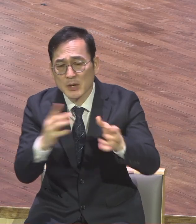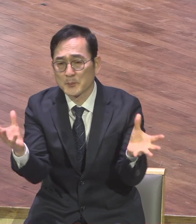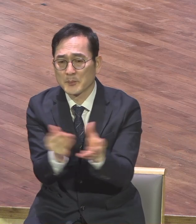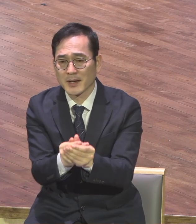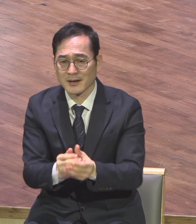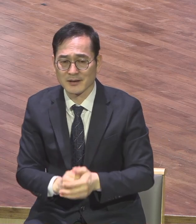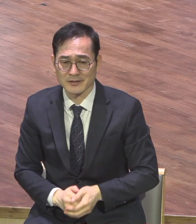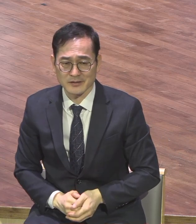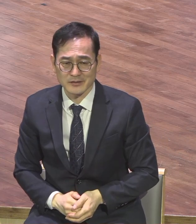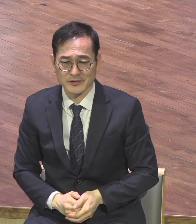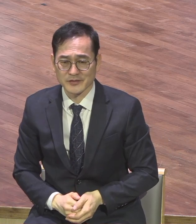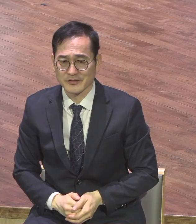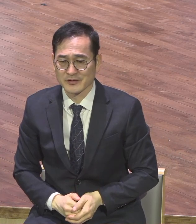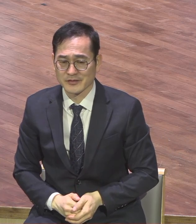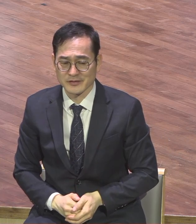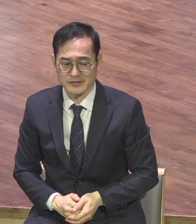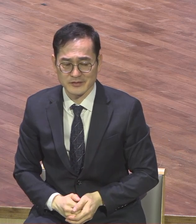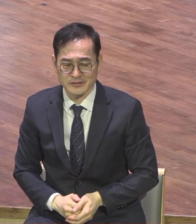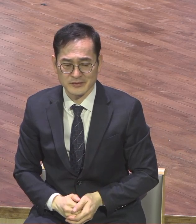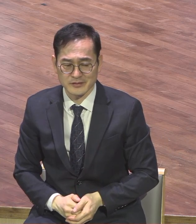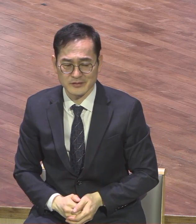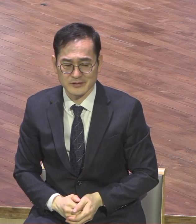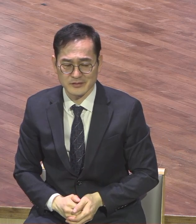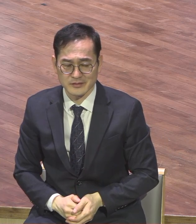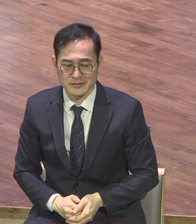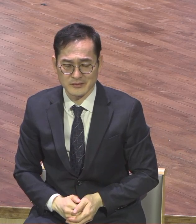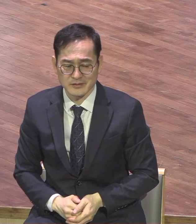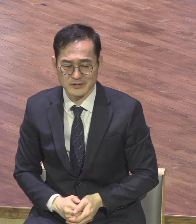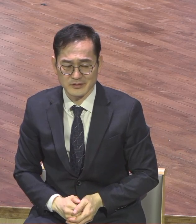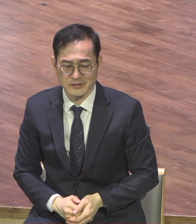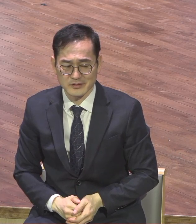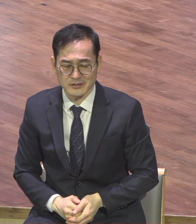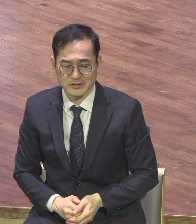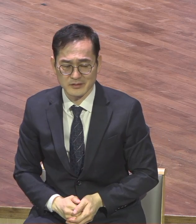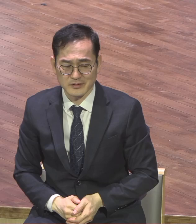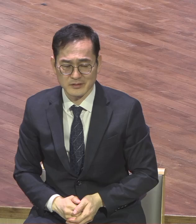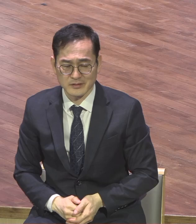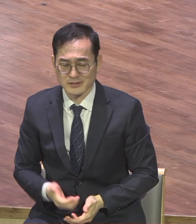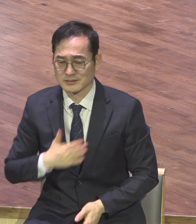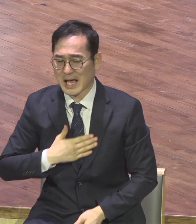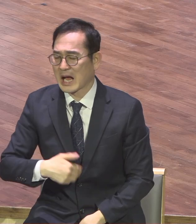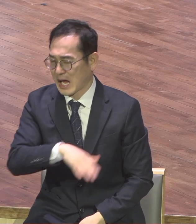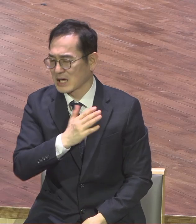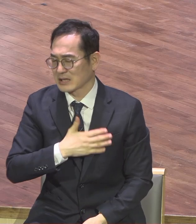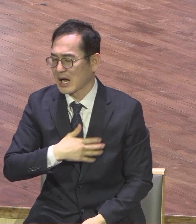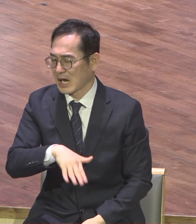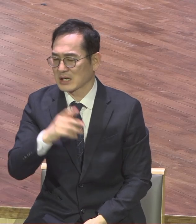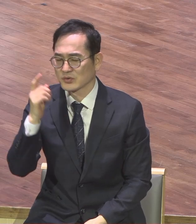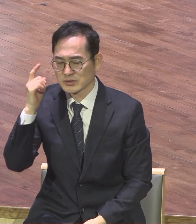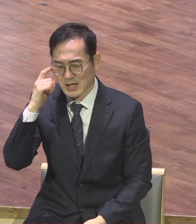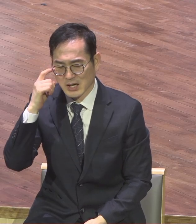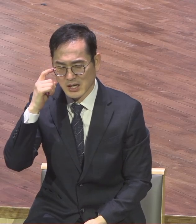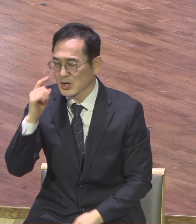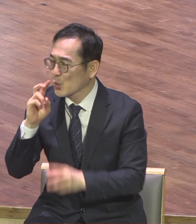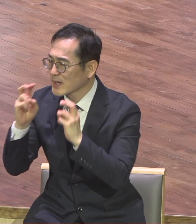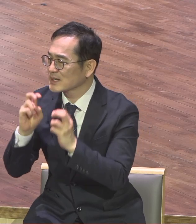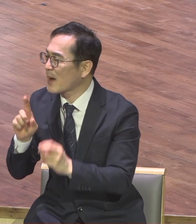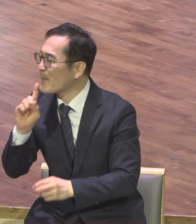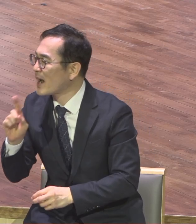팀장이라든가 직분이 있는 사람들 당연히 갈 줄 알고 다 회사 다 이야기하고 다 갈 줄 알았는데 떨어져